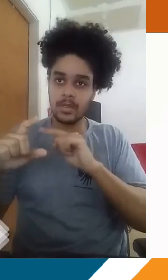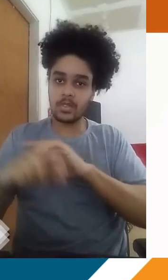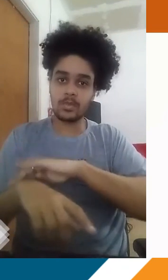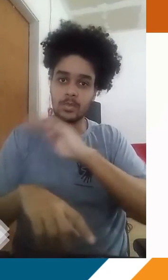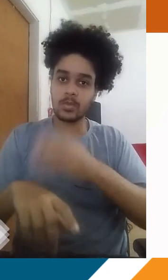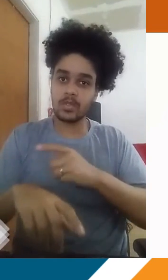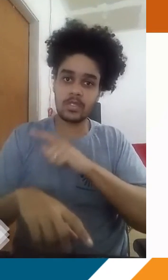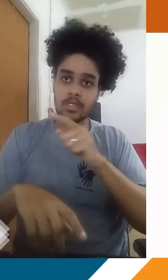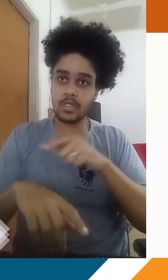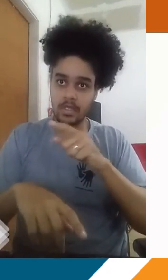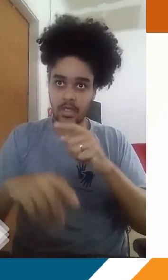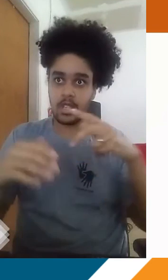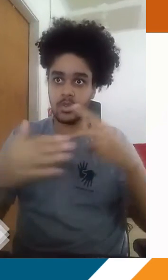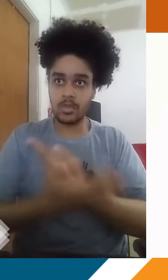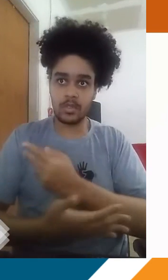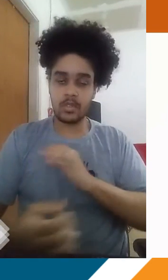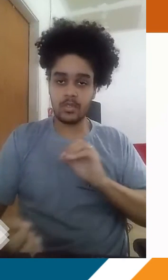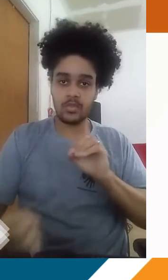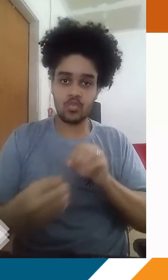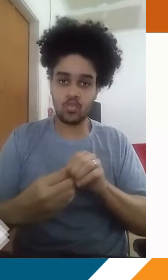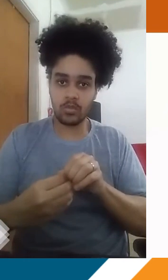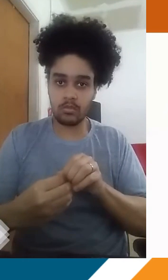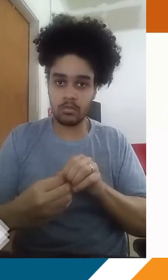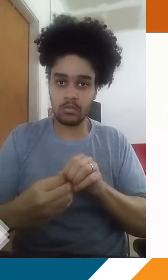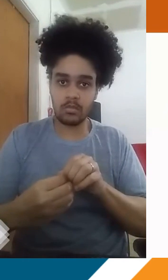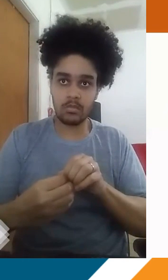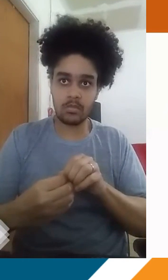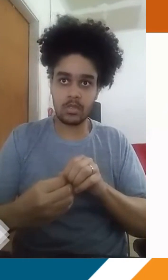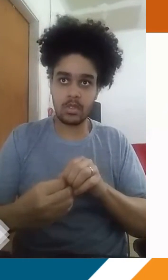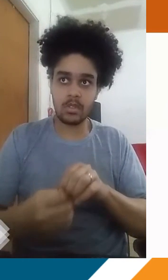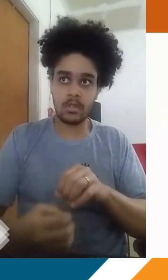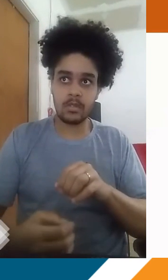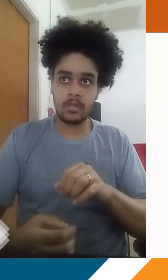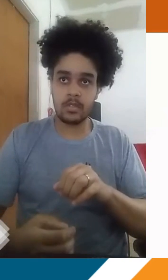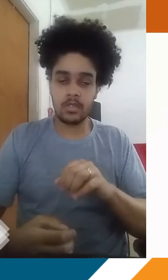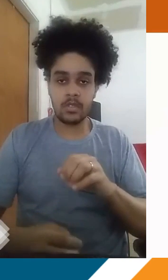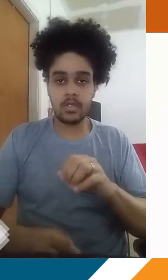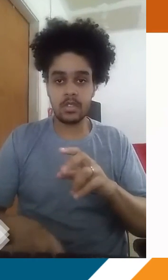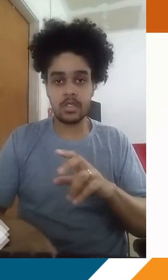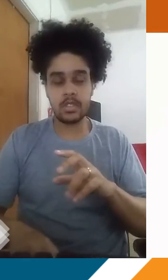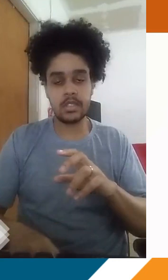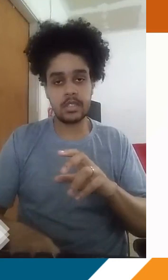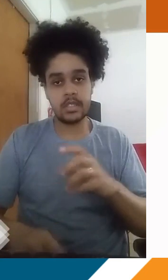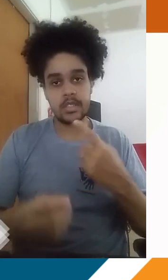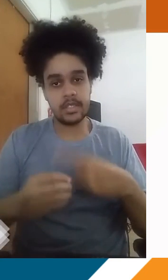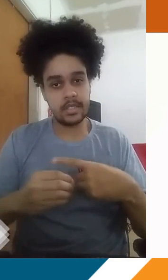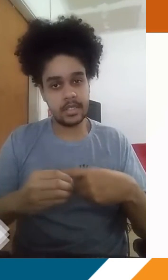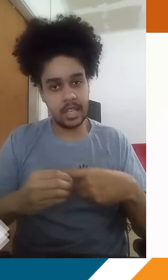E essa daí, especificamente, estava esse encontro ali na altura de Cubatão, que foi uma cidade que